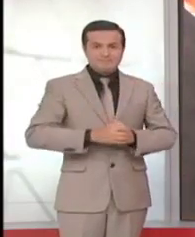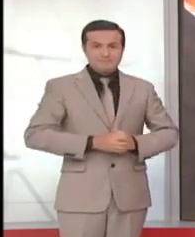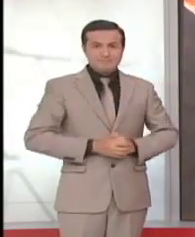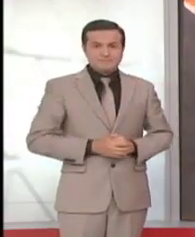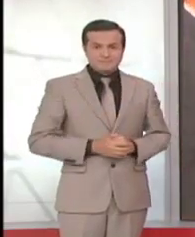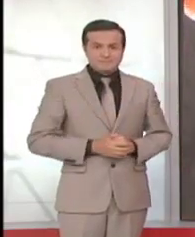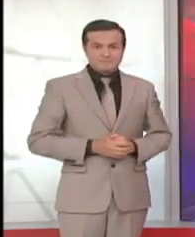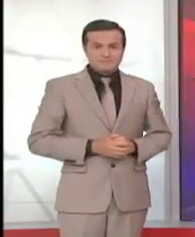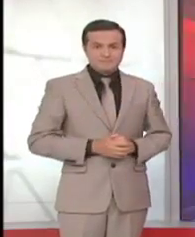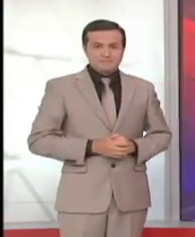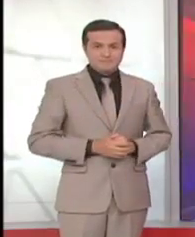Públicos.